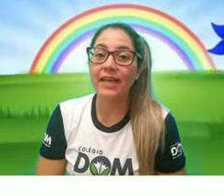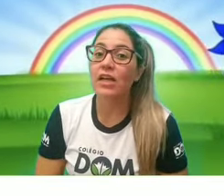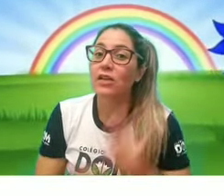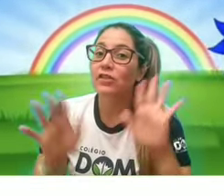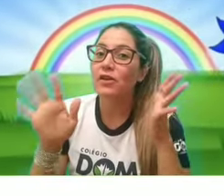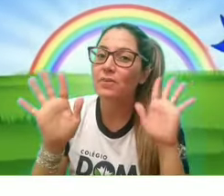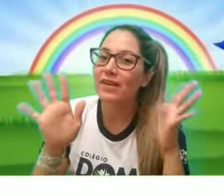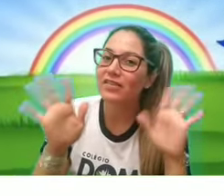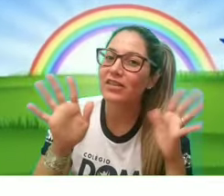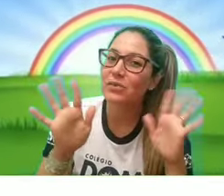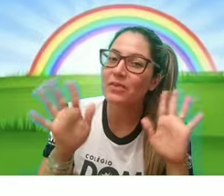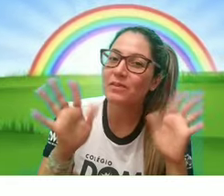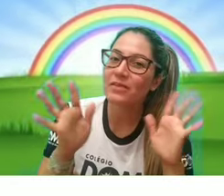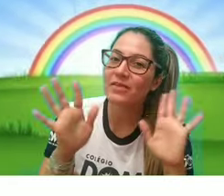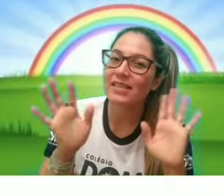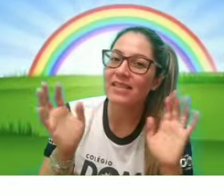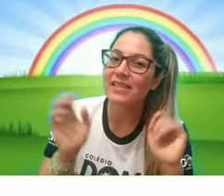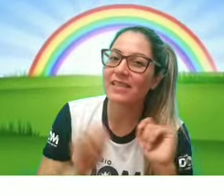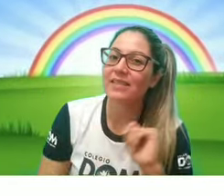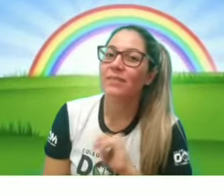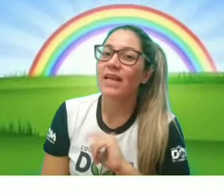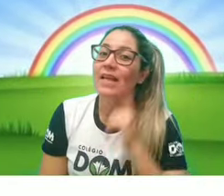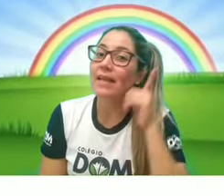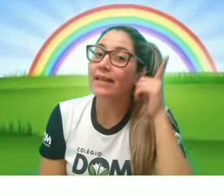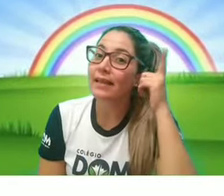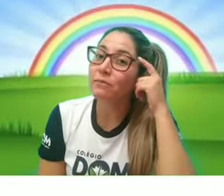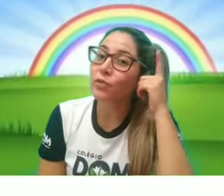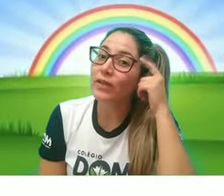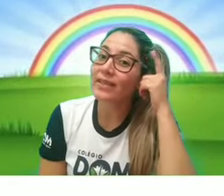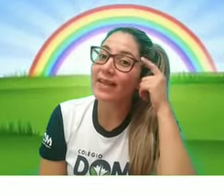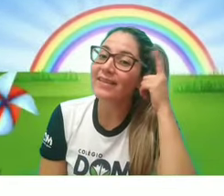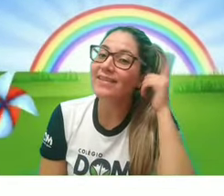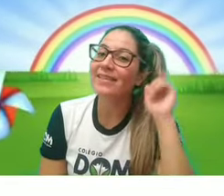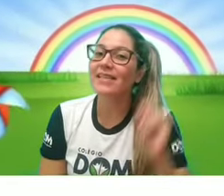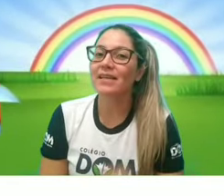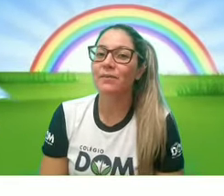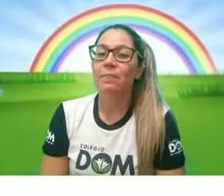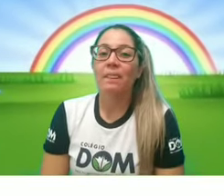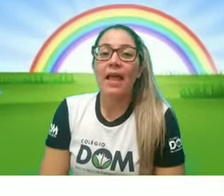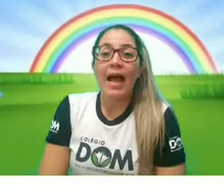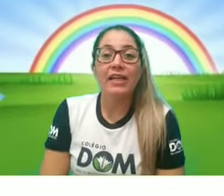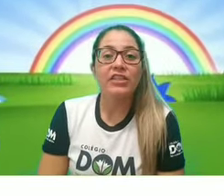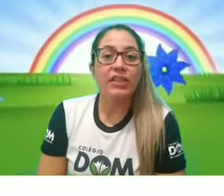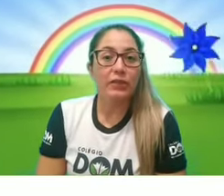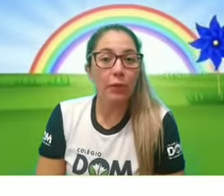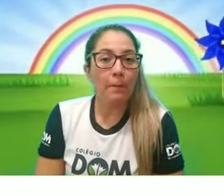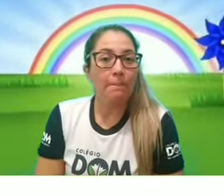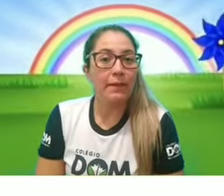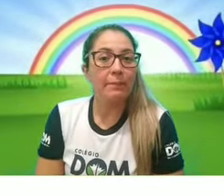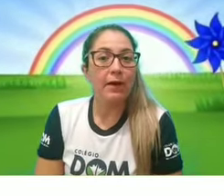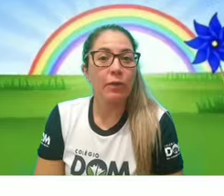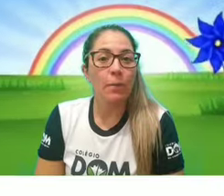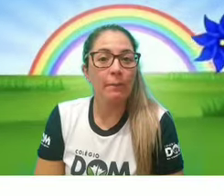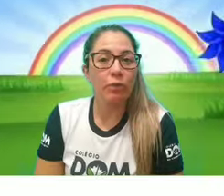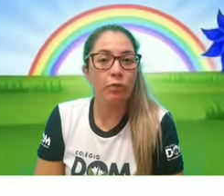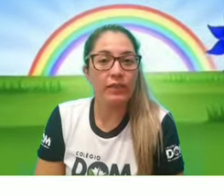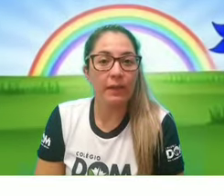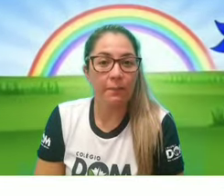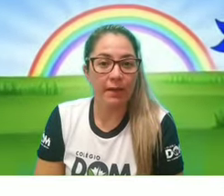somente as suas mãozinhas e ter muita atenção. A Tia No preparou uma música para